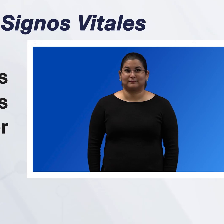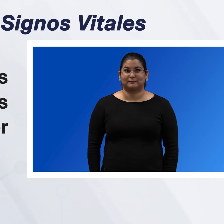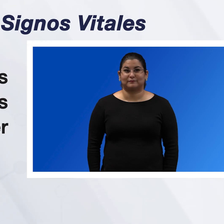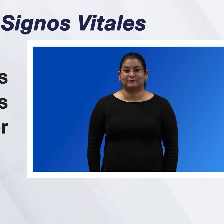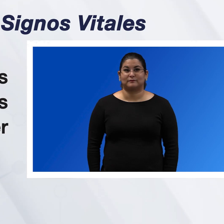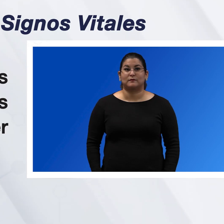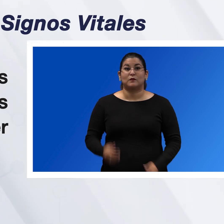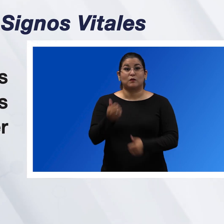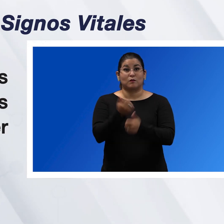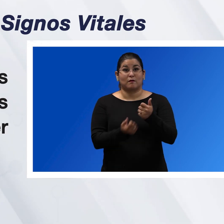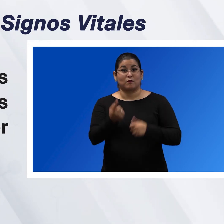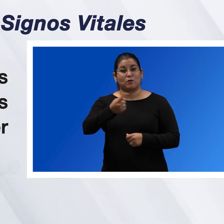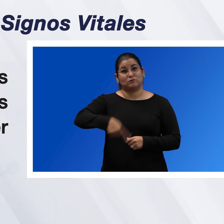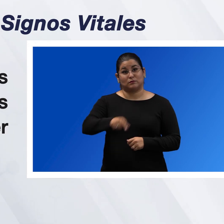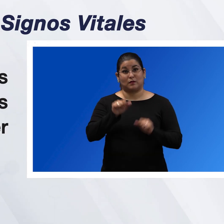Lo que todas las personas pueden hacer